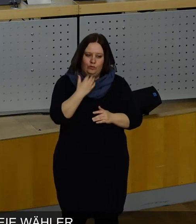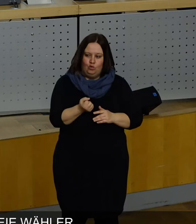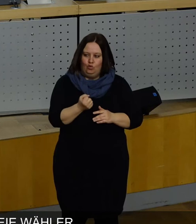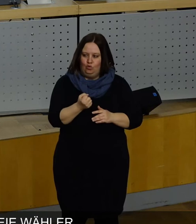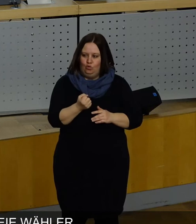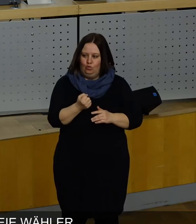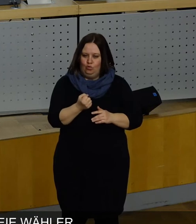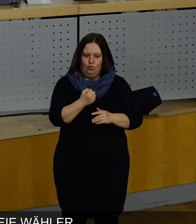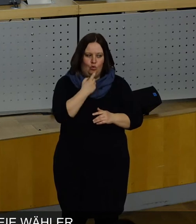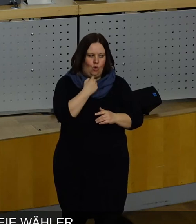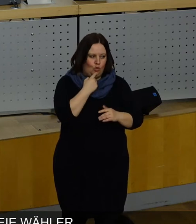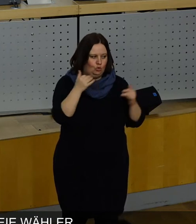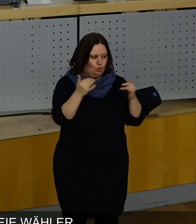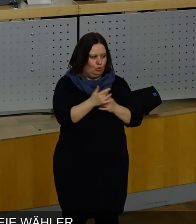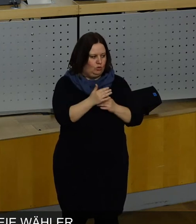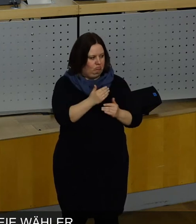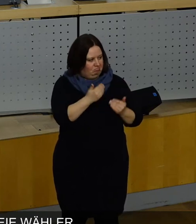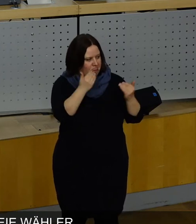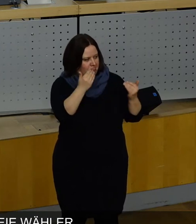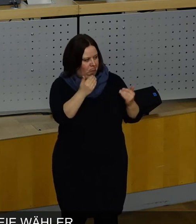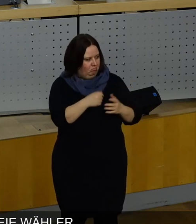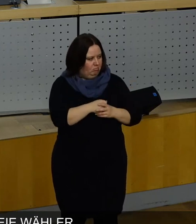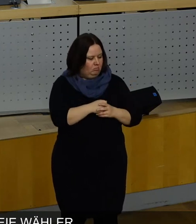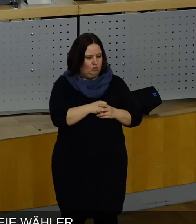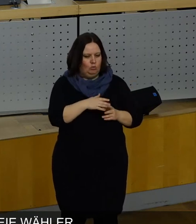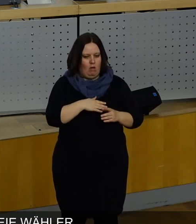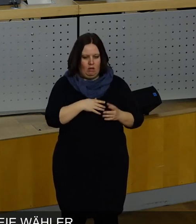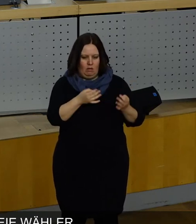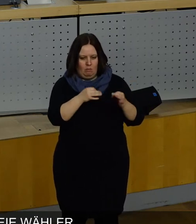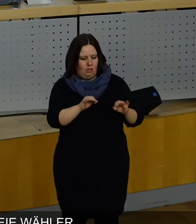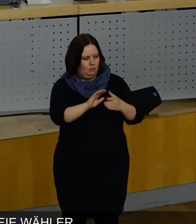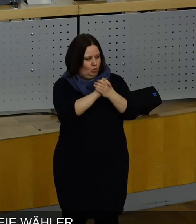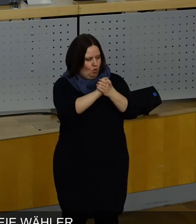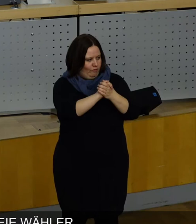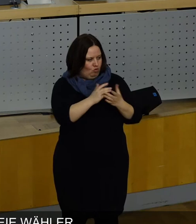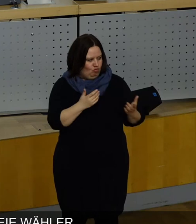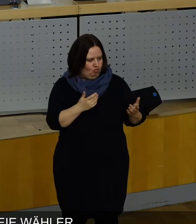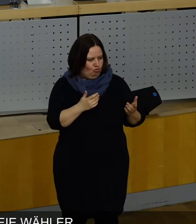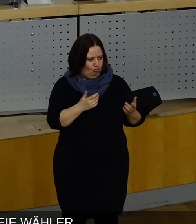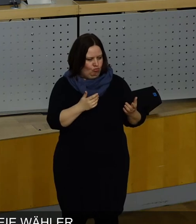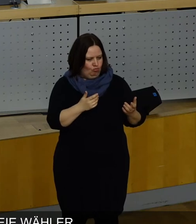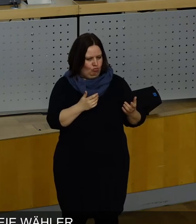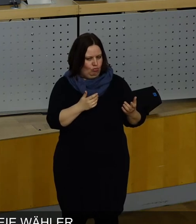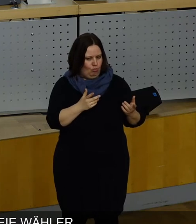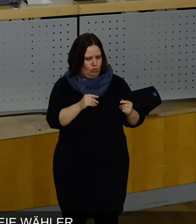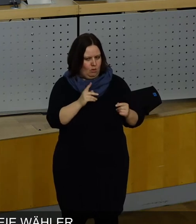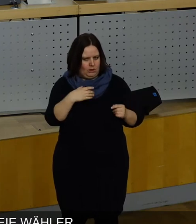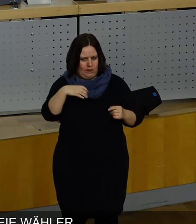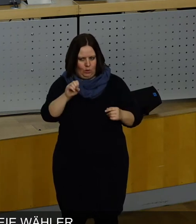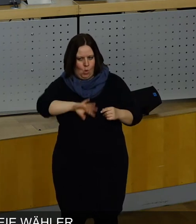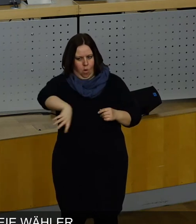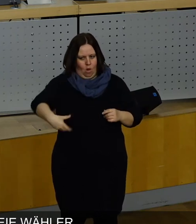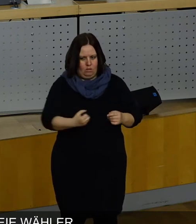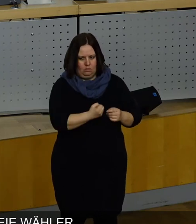Rot-Rot-Grün alles Gute wünschen und meinen besten Glückwunsch übermitteln, wie sie die CDU